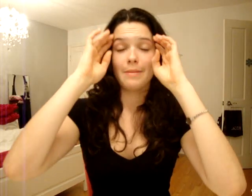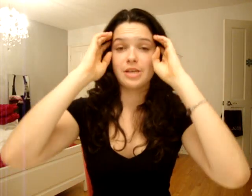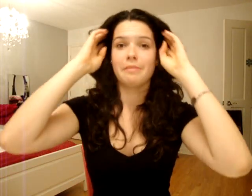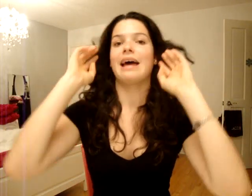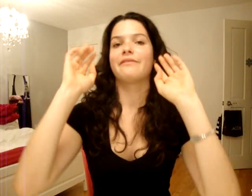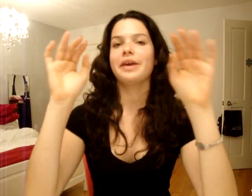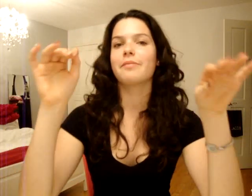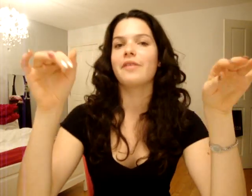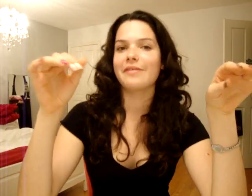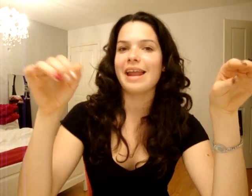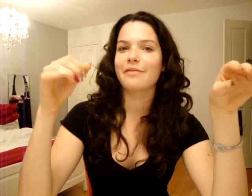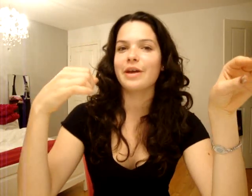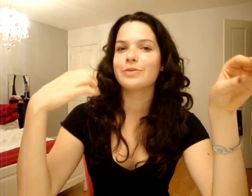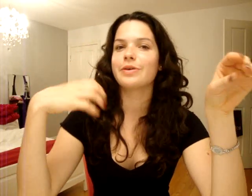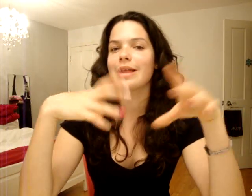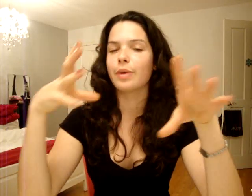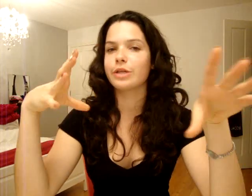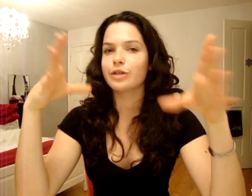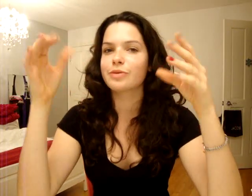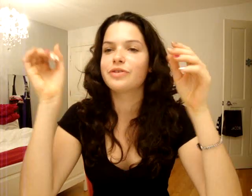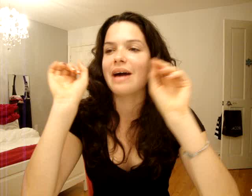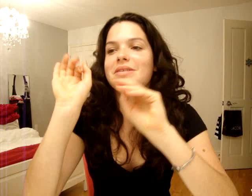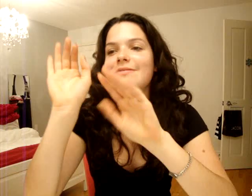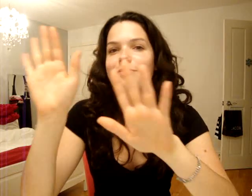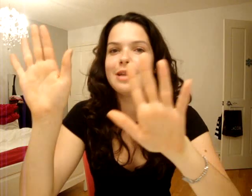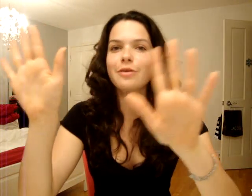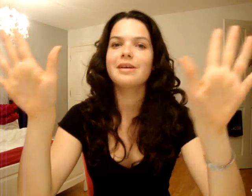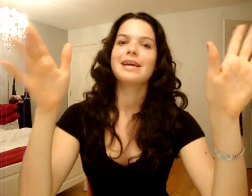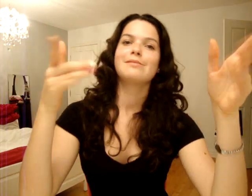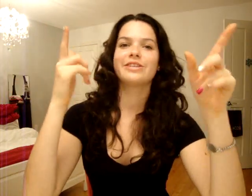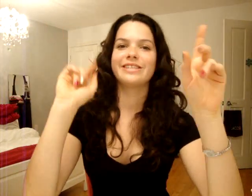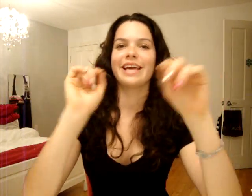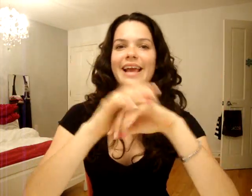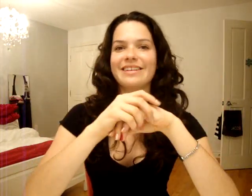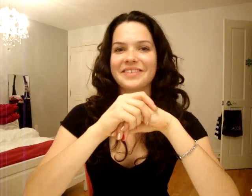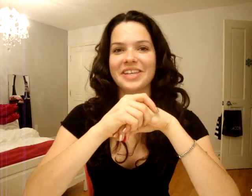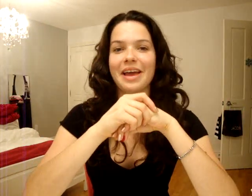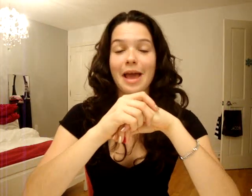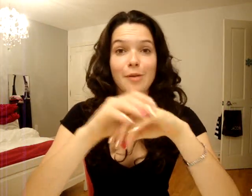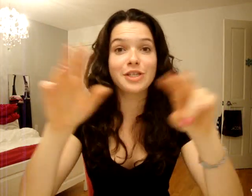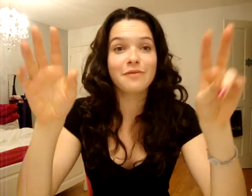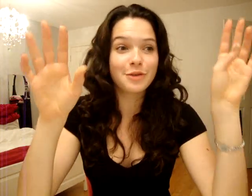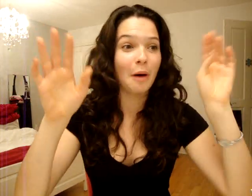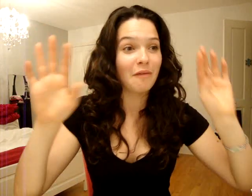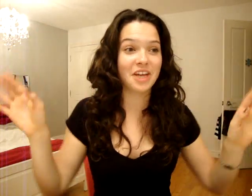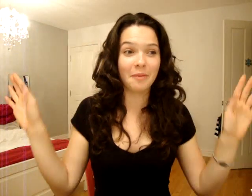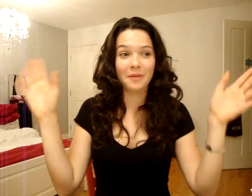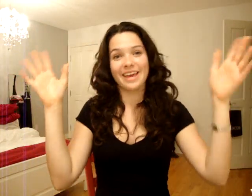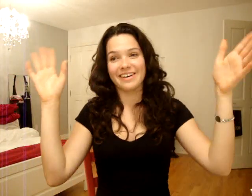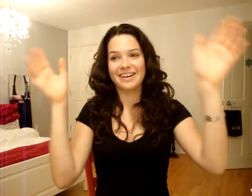Mais à la fin, là. À la fin de The Rangers, là, je me suis avancée vers le milieu. Puis là, je tirais. Puis là, j'ai vu du monde. là, comme, oh my god.